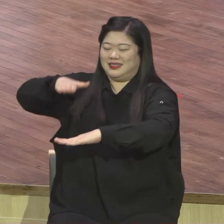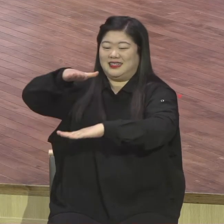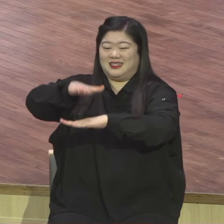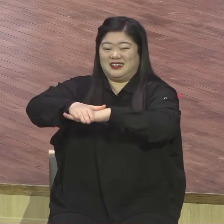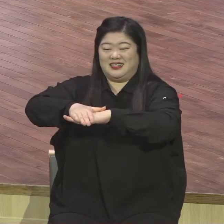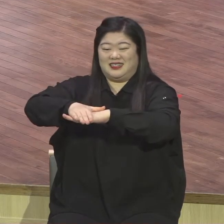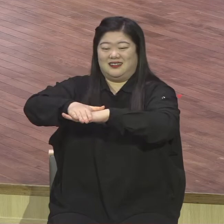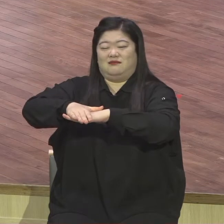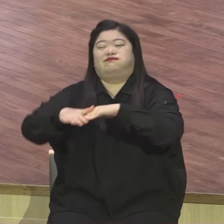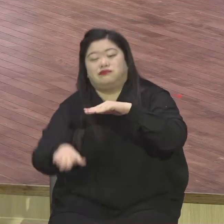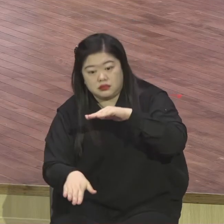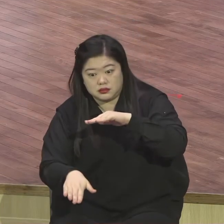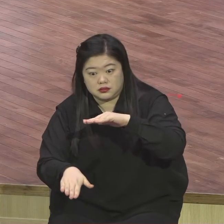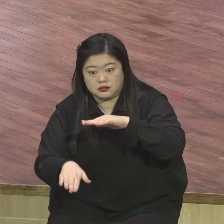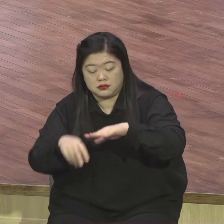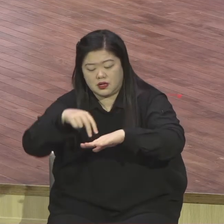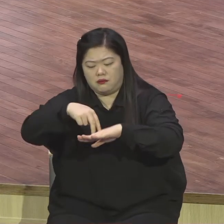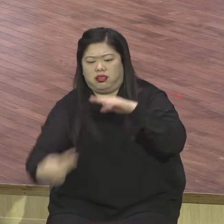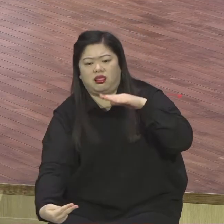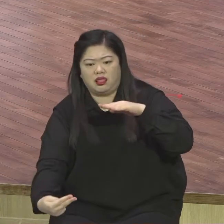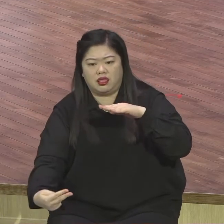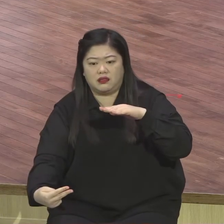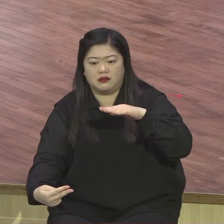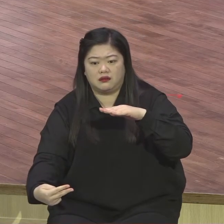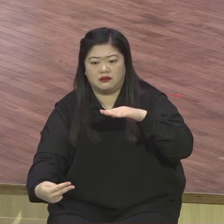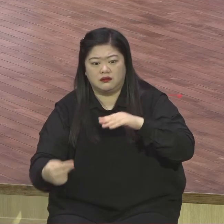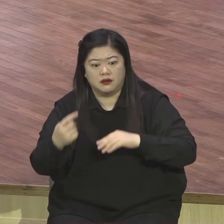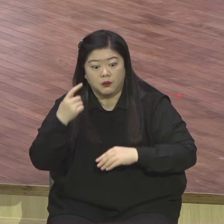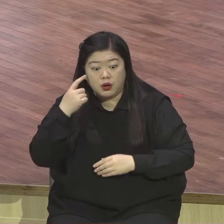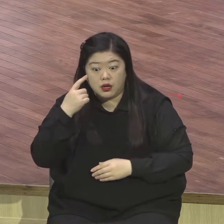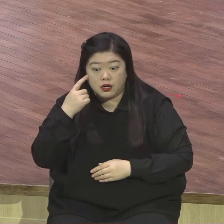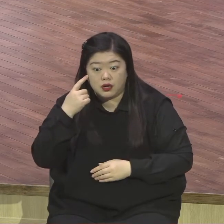걸음도 못 걸고 푹 빠져버렸어요. 그 모세가 급히 건지는 했어요.